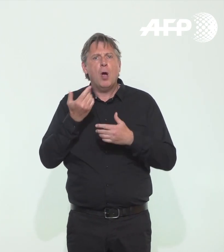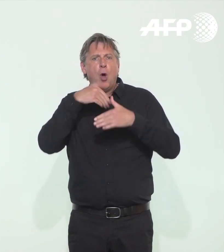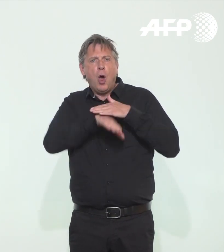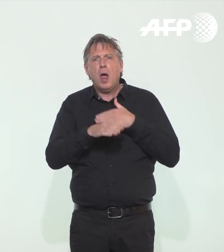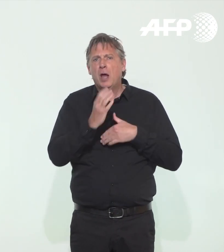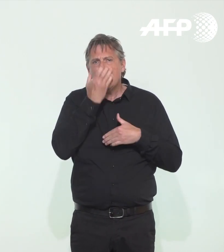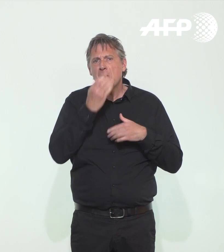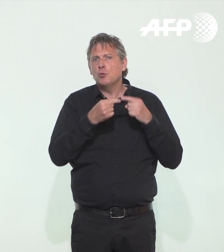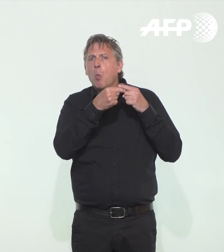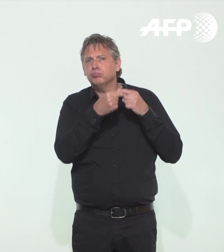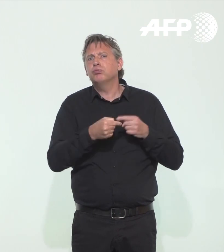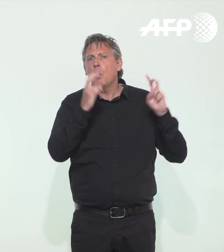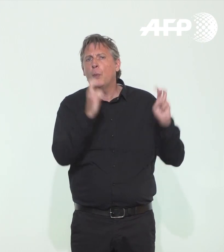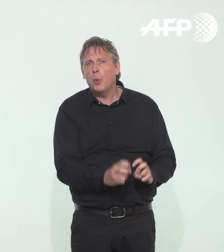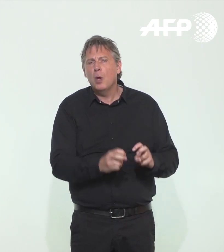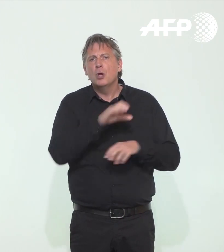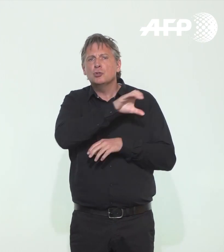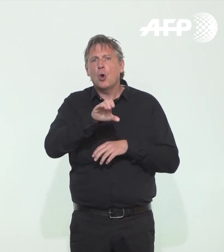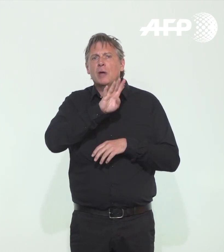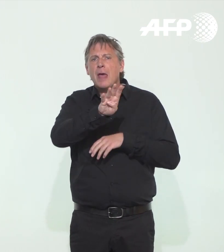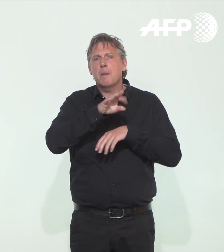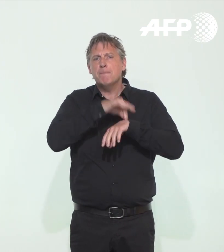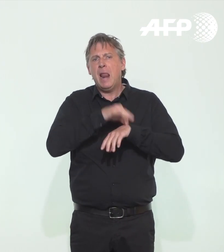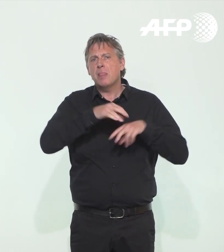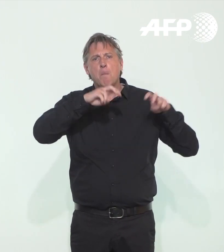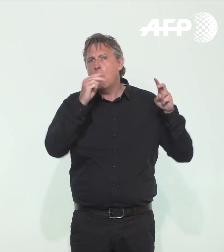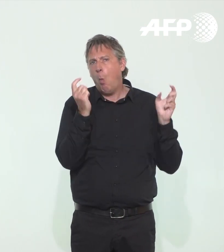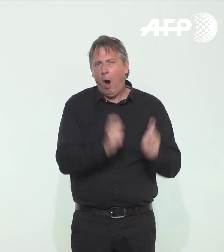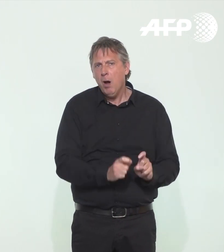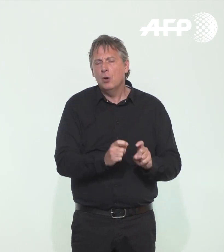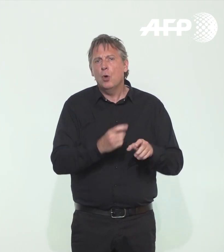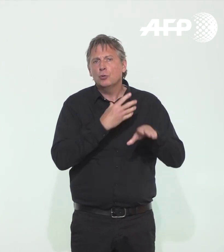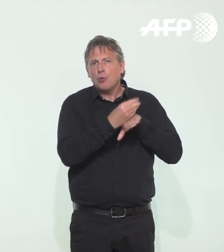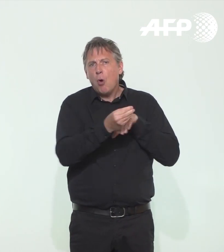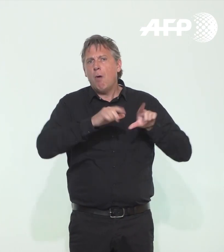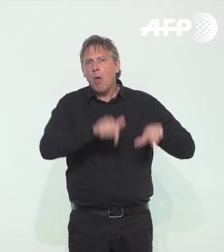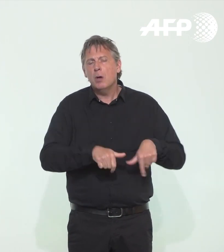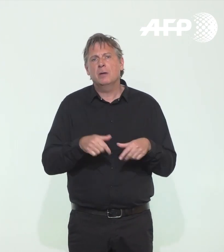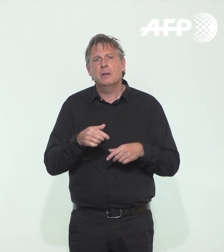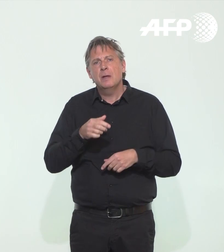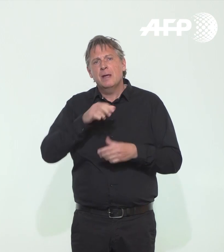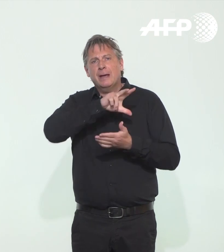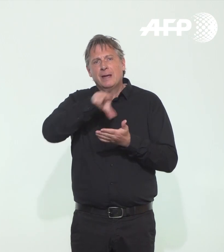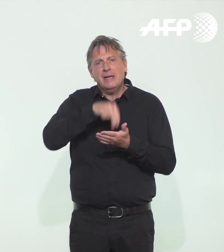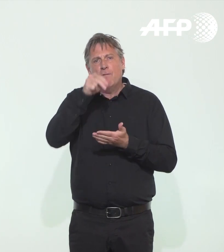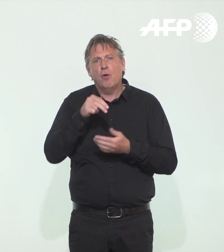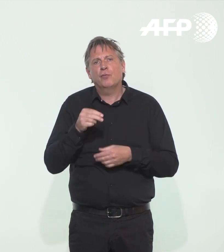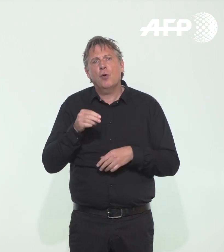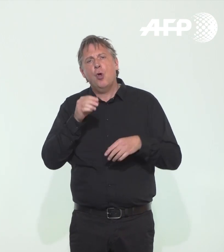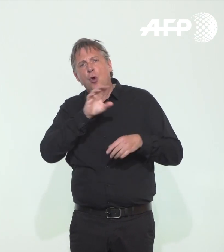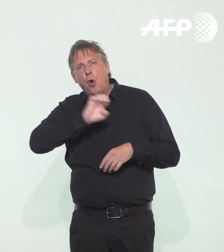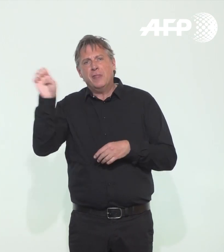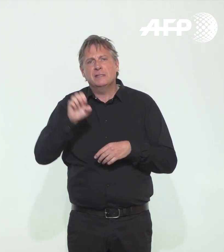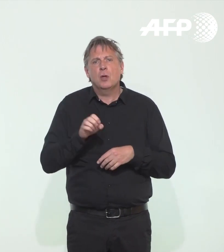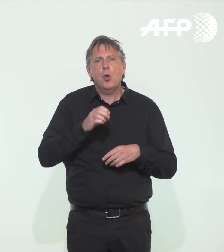reste négatif. 104 malades graves en moins. 4 régions, Île-de-France, Grand-Est, Auvergne-Rhône-Alpes et